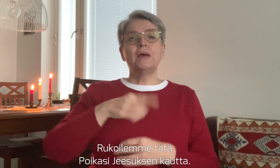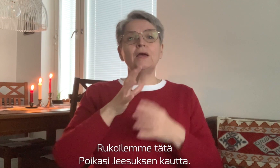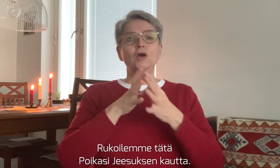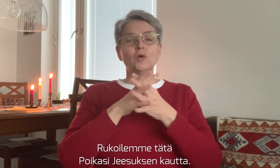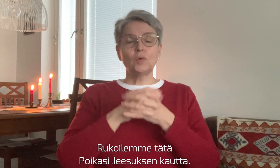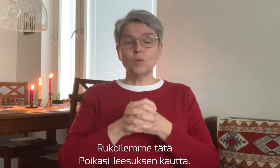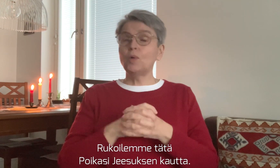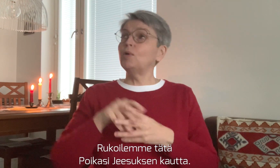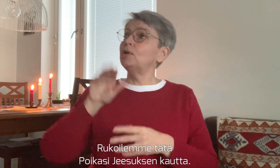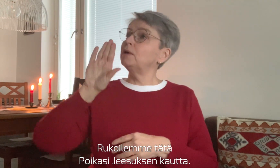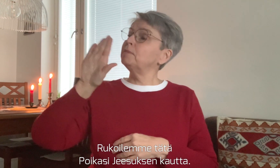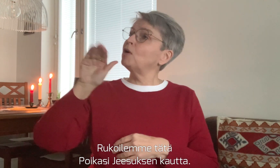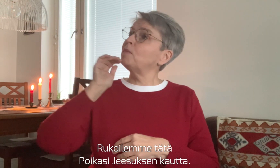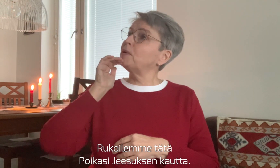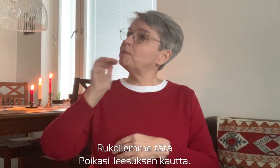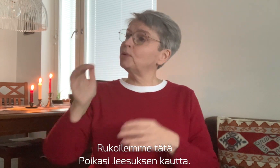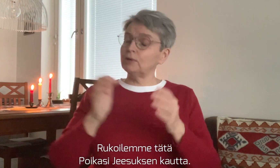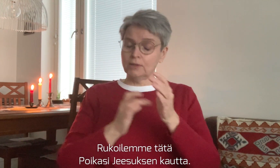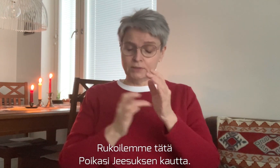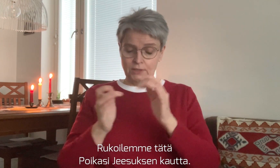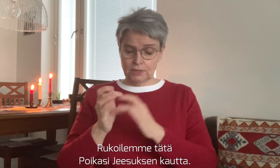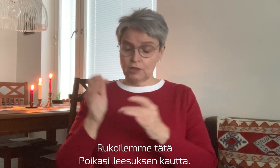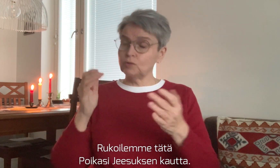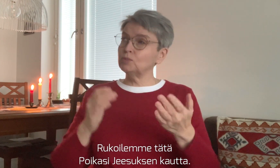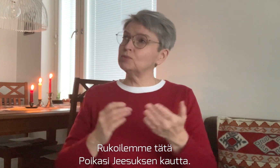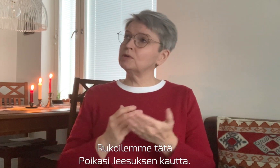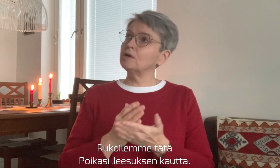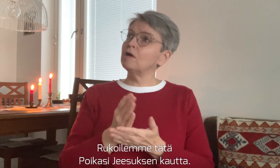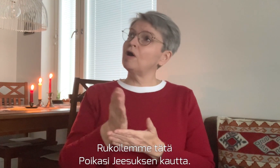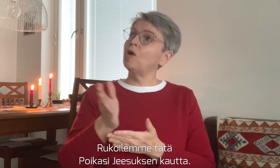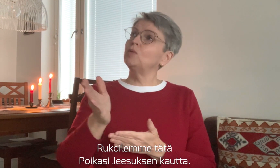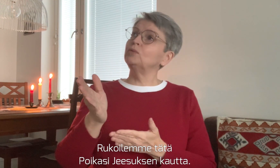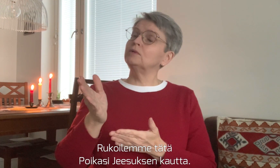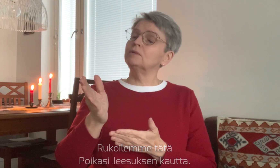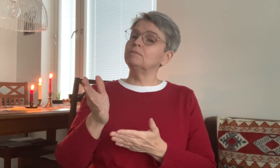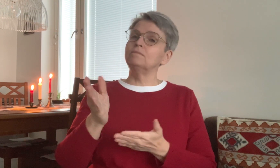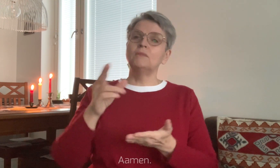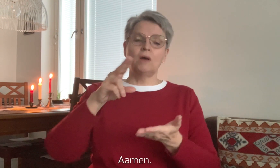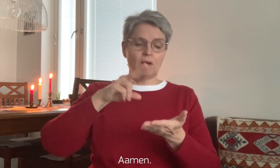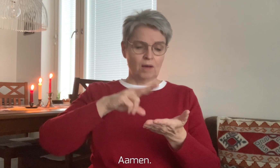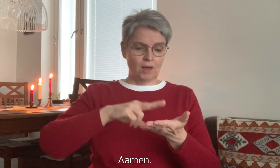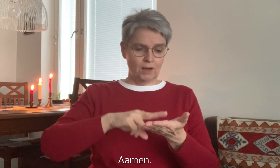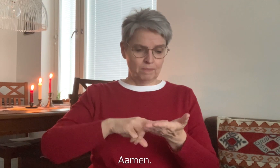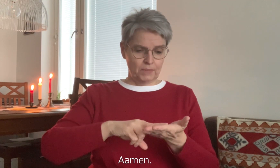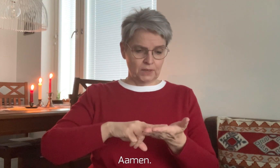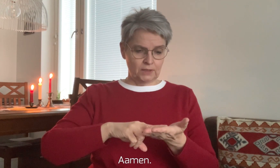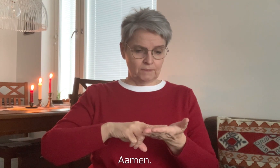Rukoilemme tätä poikasi Jeesuksen kautta. Aamen.